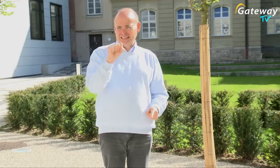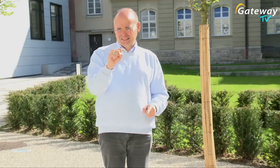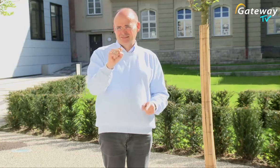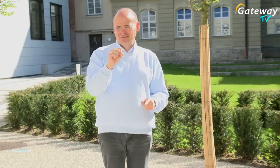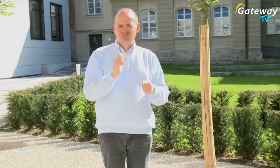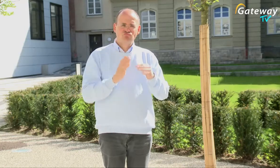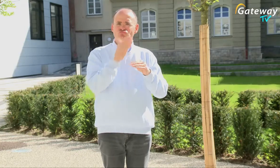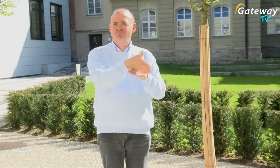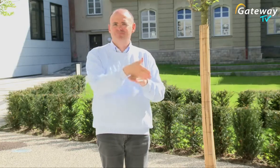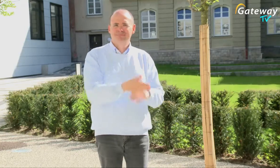der Name KISS